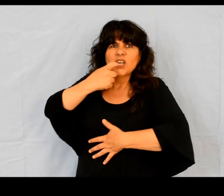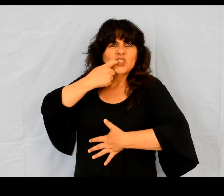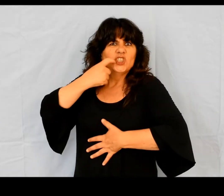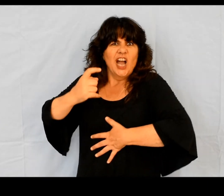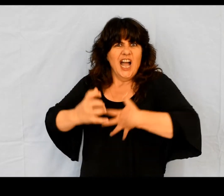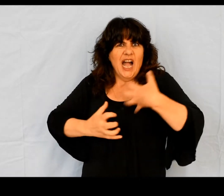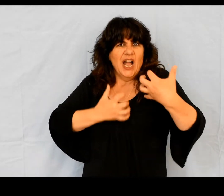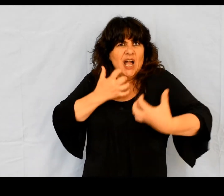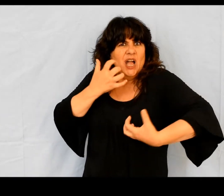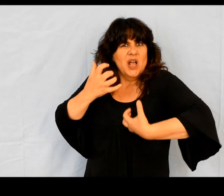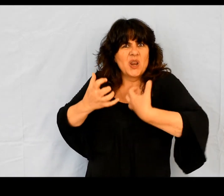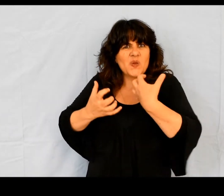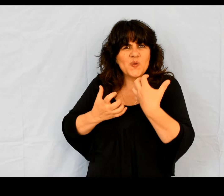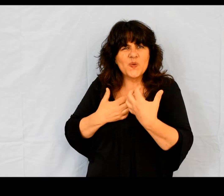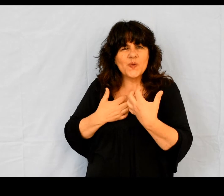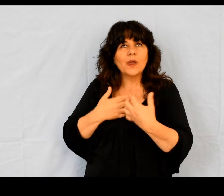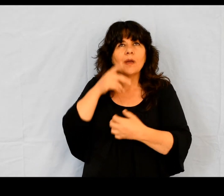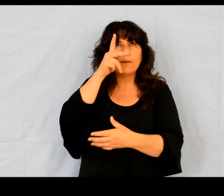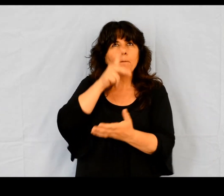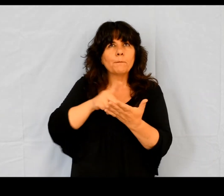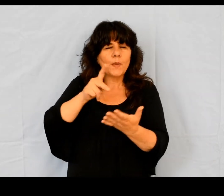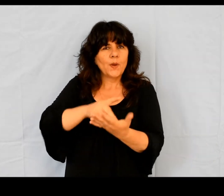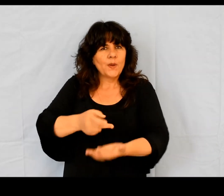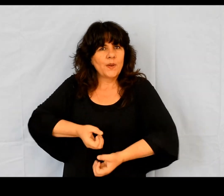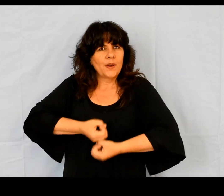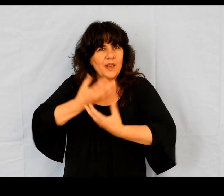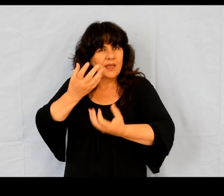Ils contredisaient les paroles de Paul et l'injuriaient.